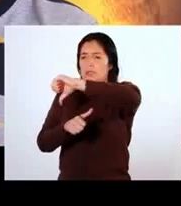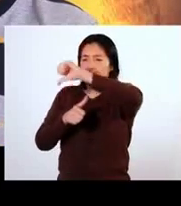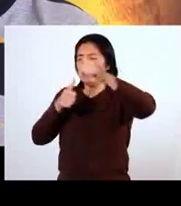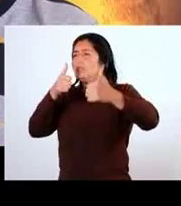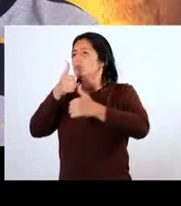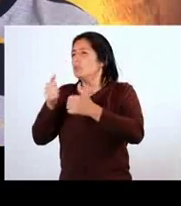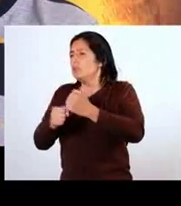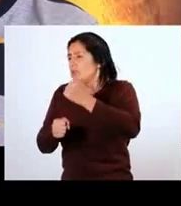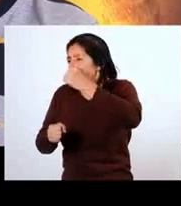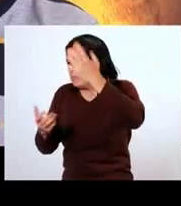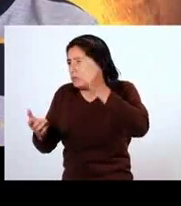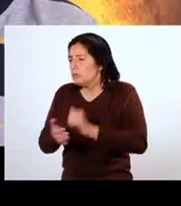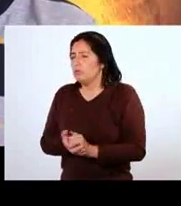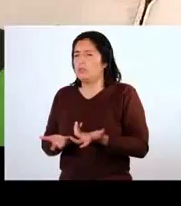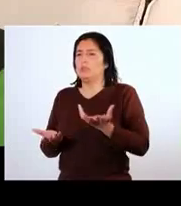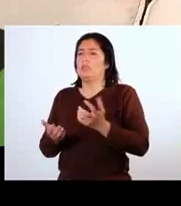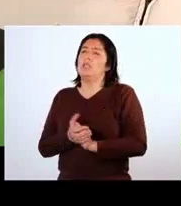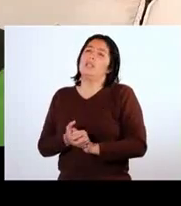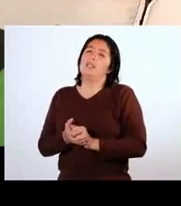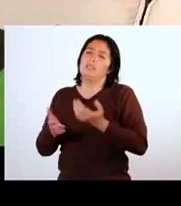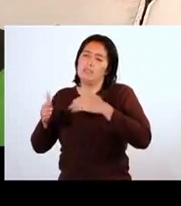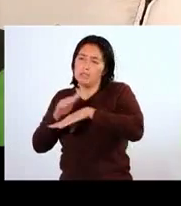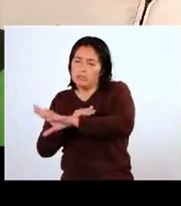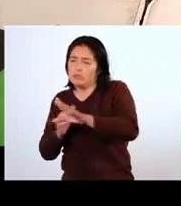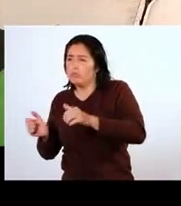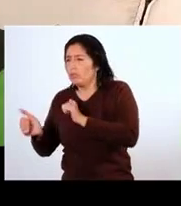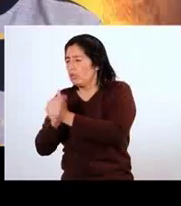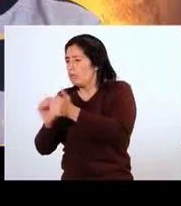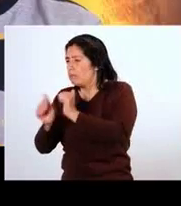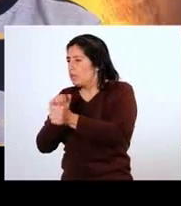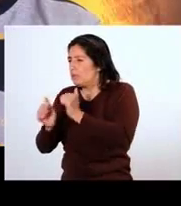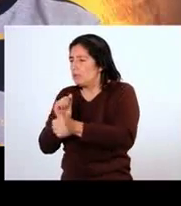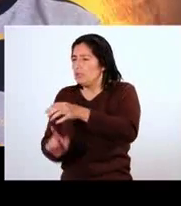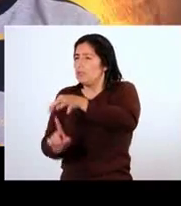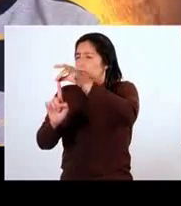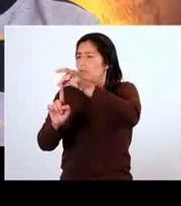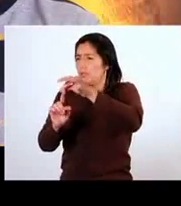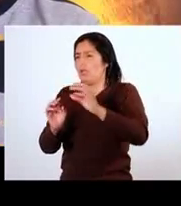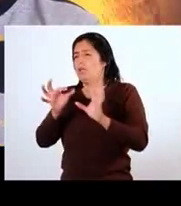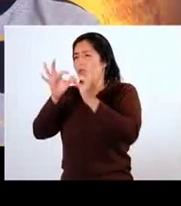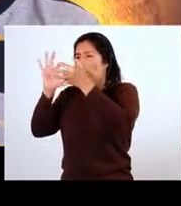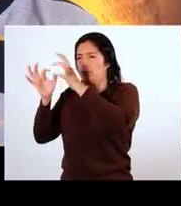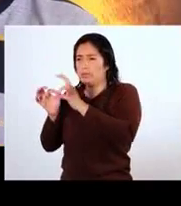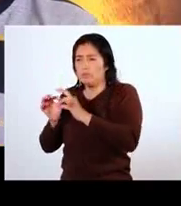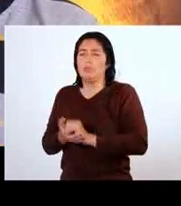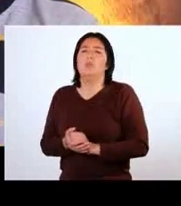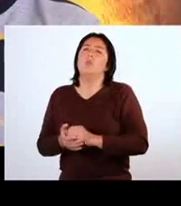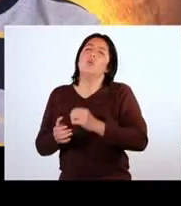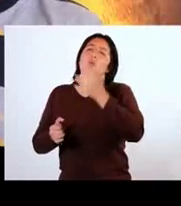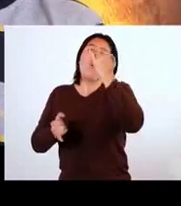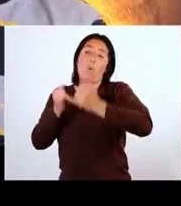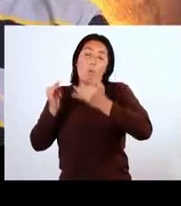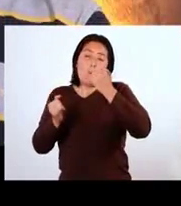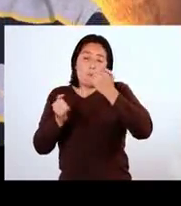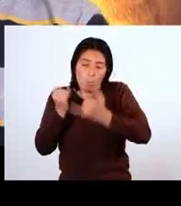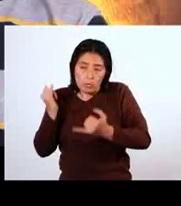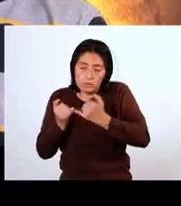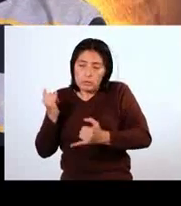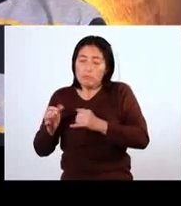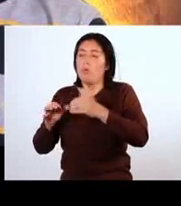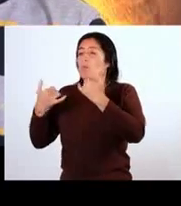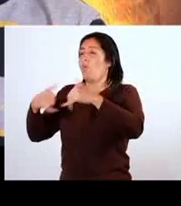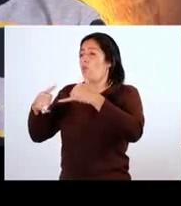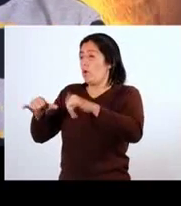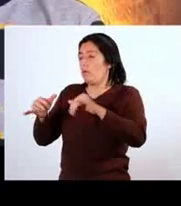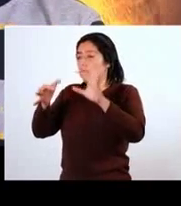dentro de la ONG en el circuito de Special Olympics. Cuéntanos un poco de eso. Mira, los últimos Juegos Mundiales de